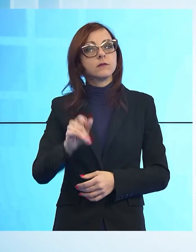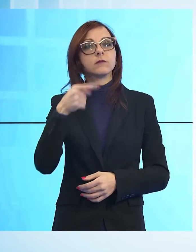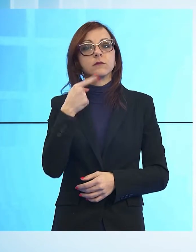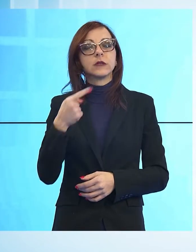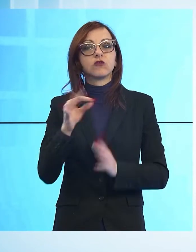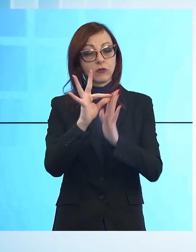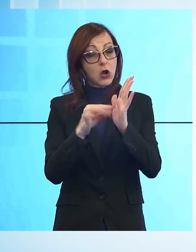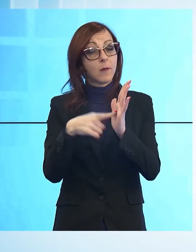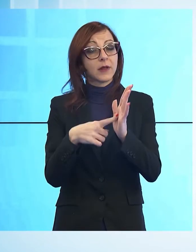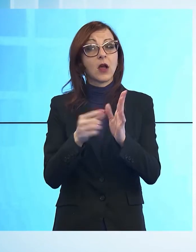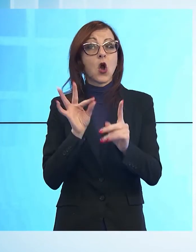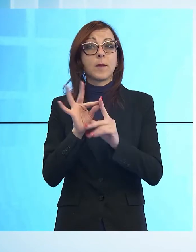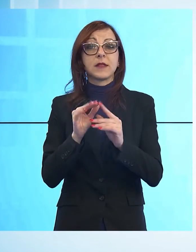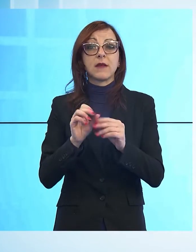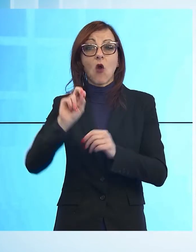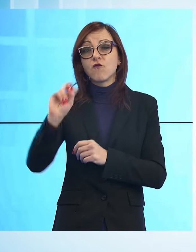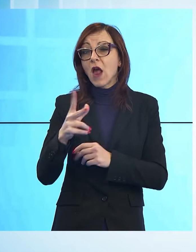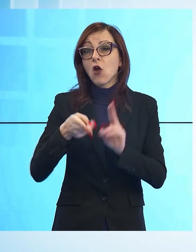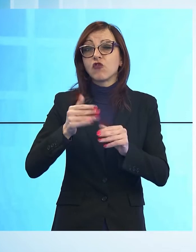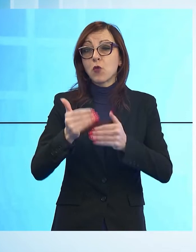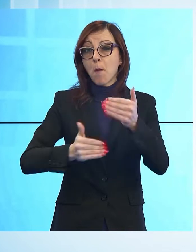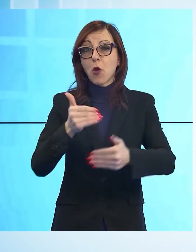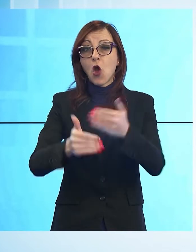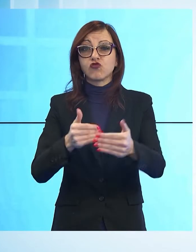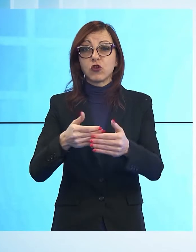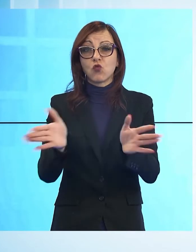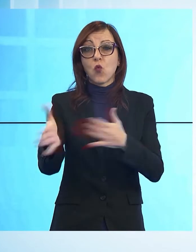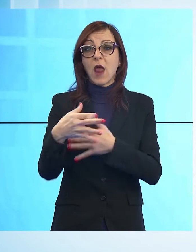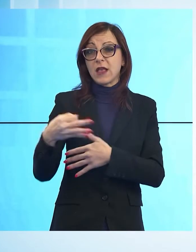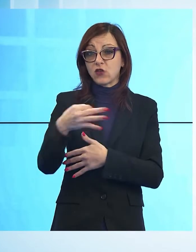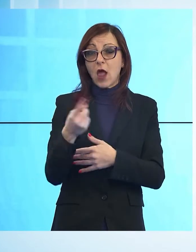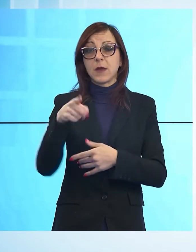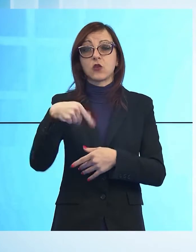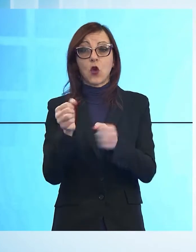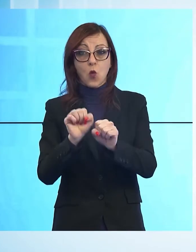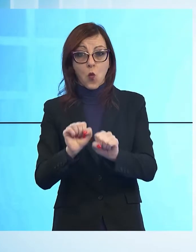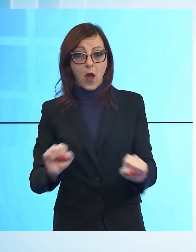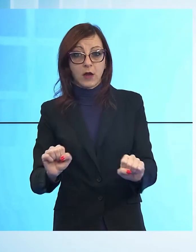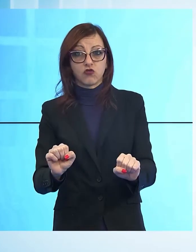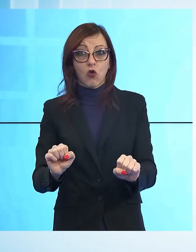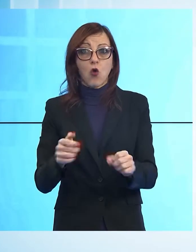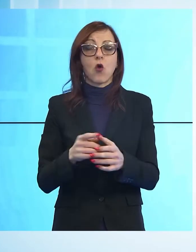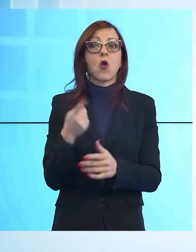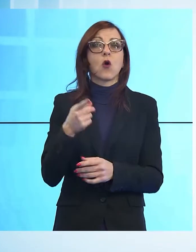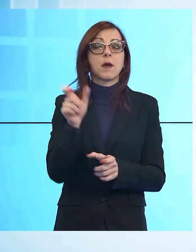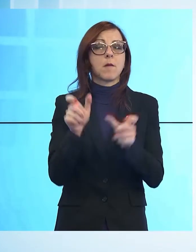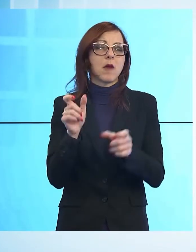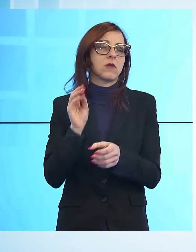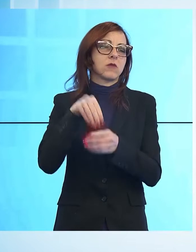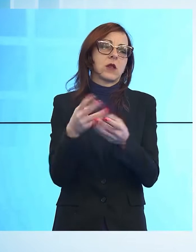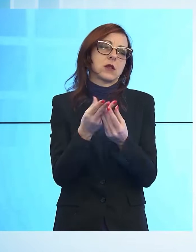processo di velocizzazione delle procedure sulle misure di isolamento e di guarigione che coinvolgono tantissimi cittadini.